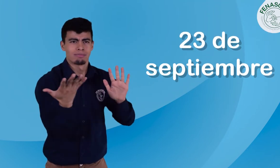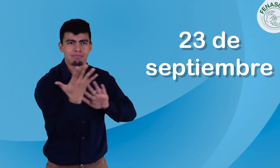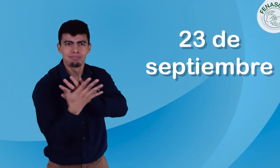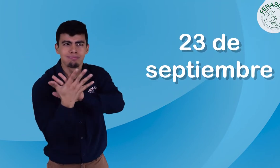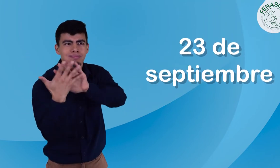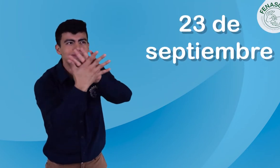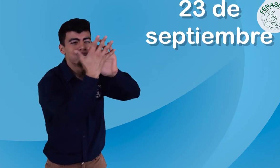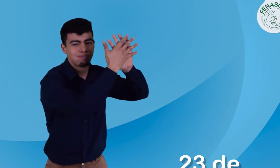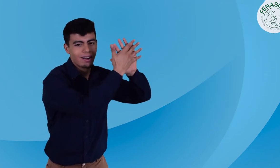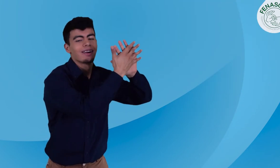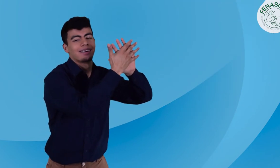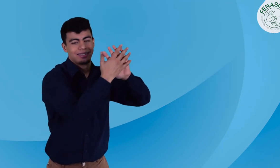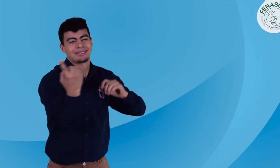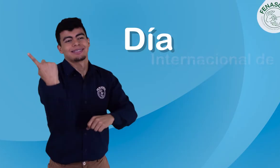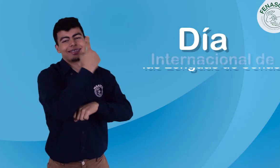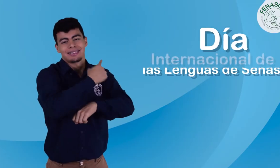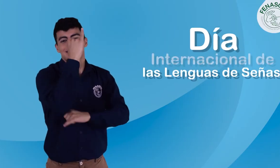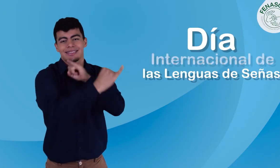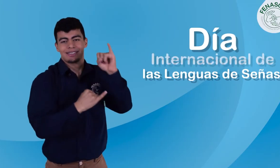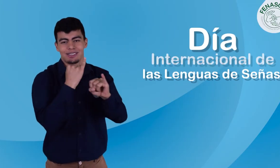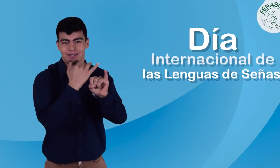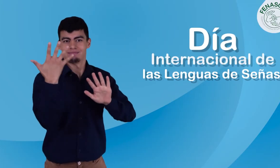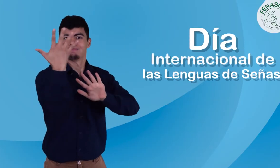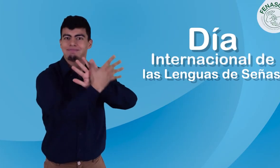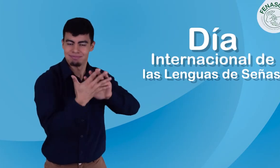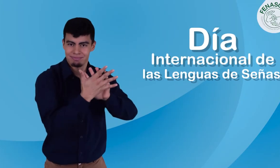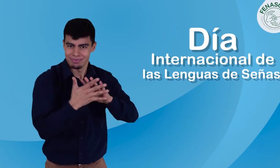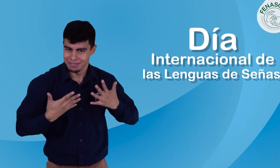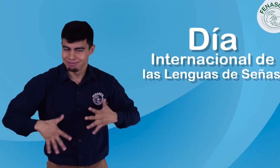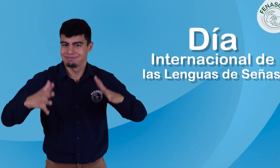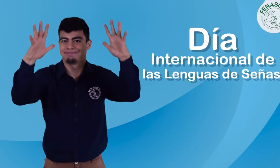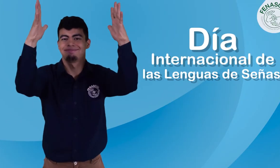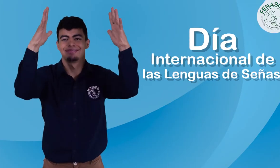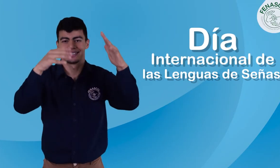elegida para celebrar el Día Internacional de las Lenguas de Señas.